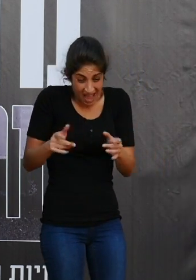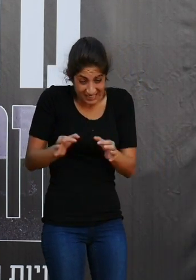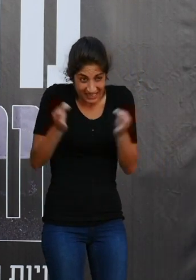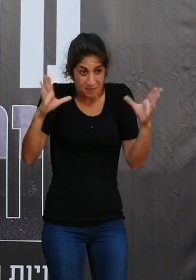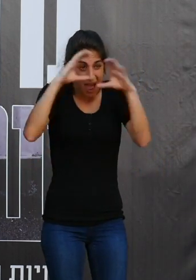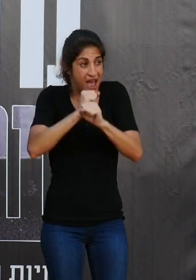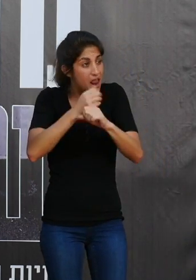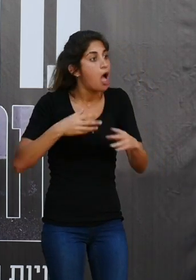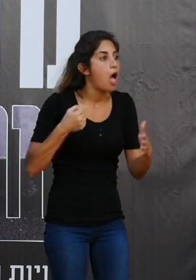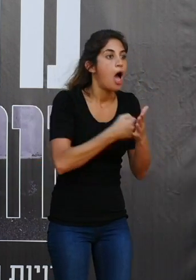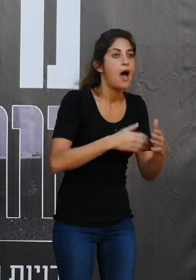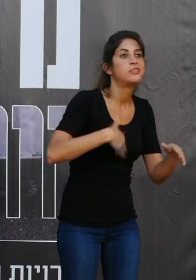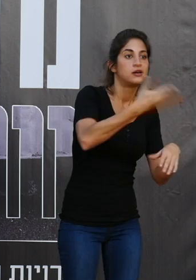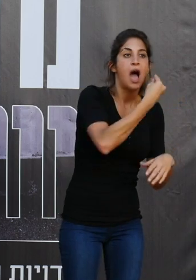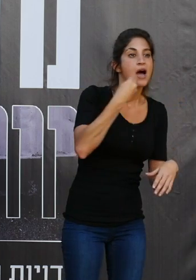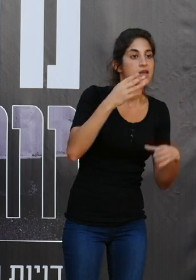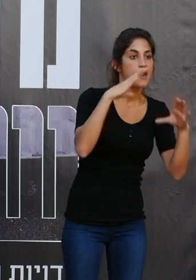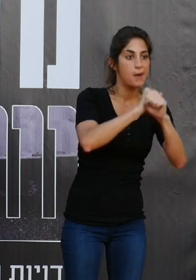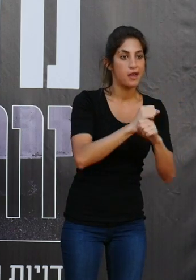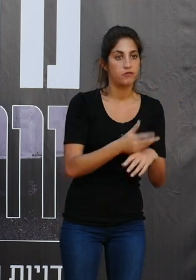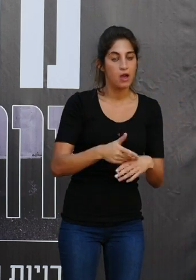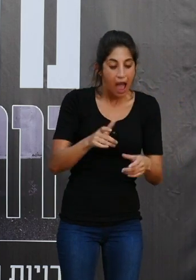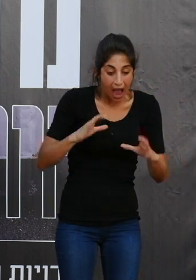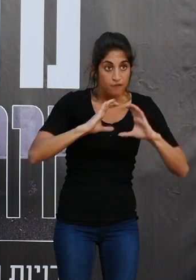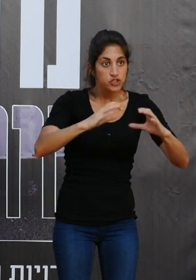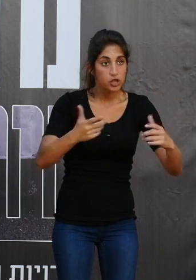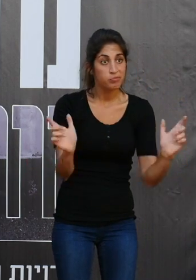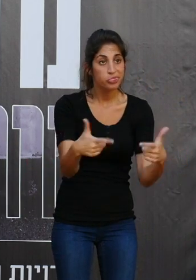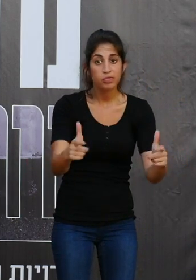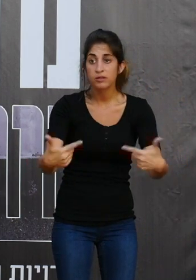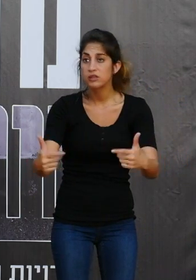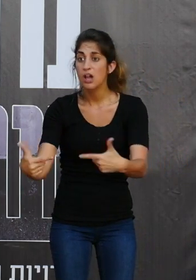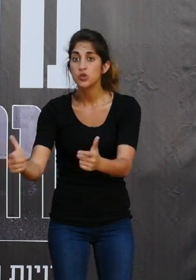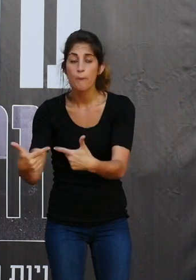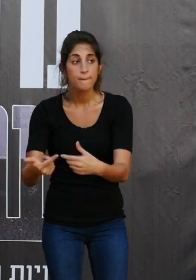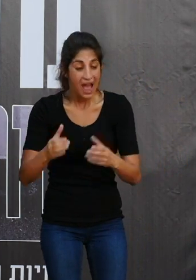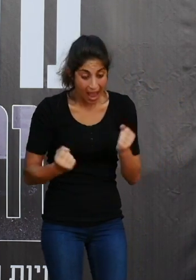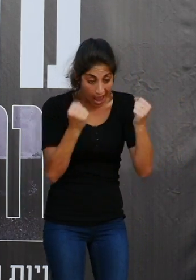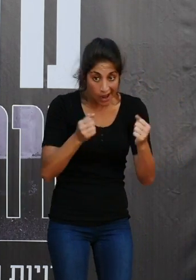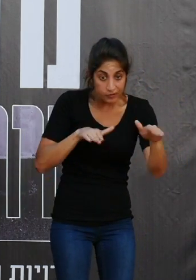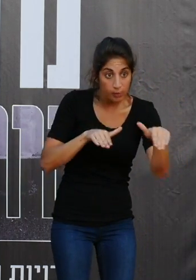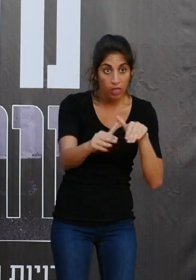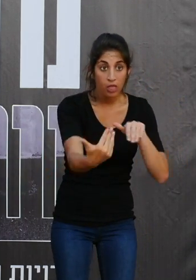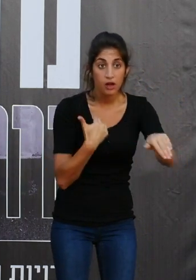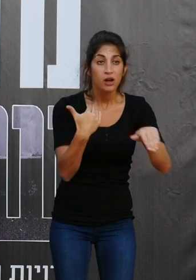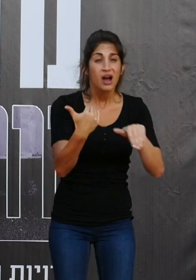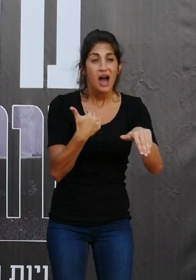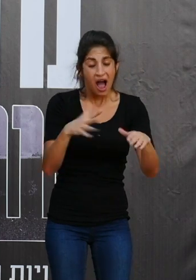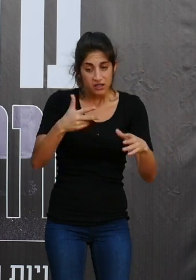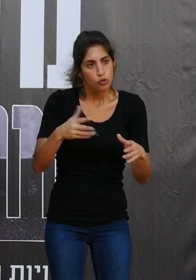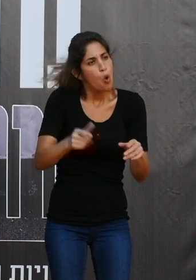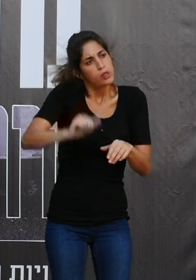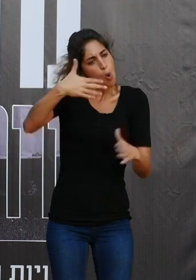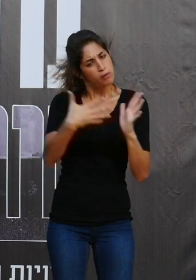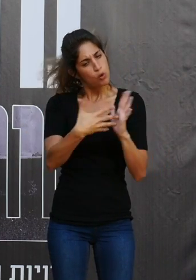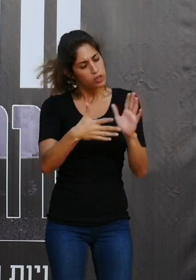הצהריים בערך הכבישים היו חסומים, כל רכב שנכנס וייצא עבר בידוק של החיילים